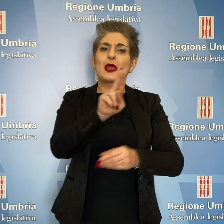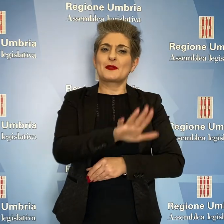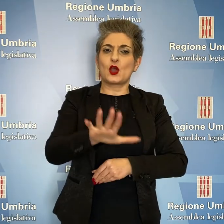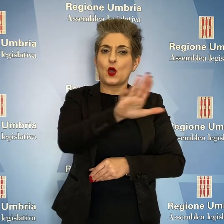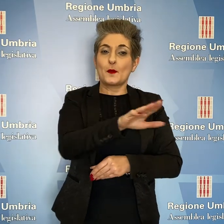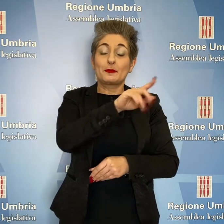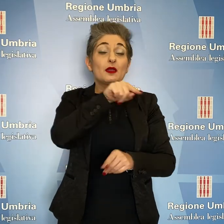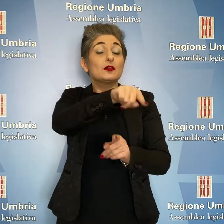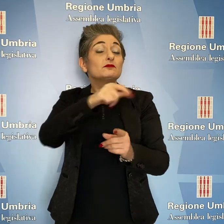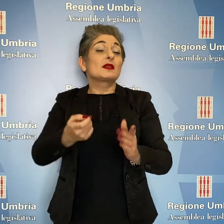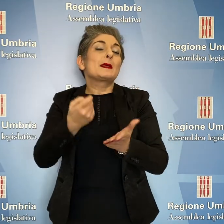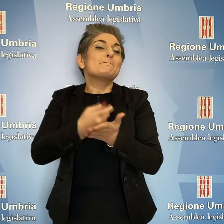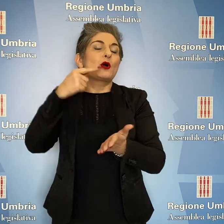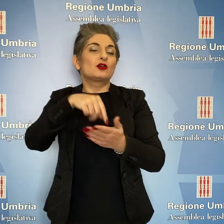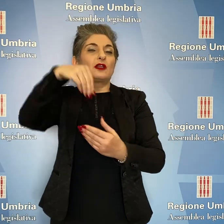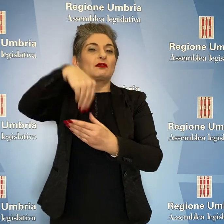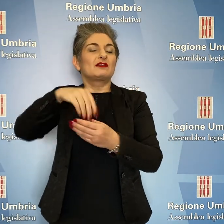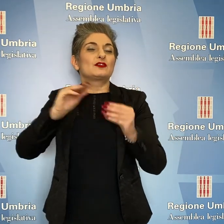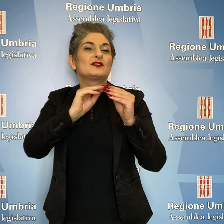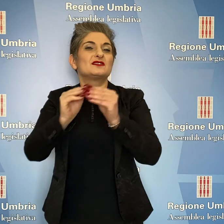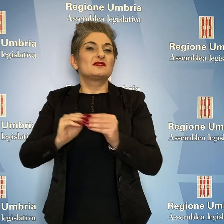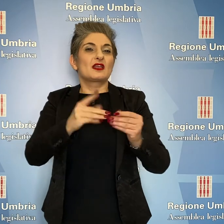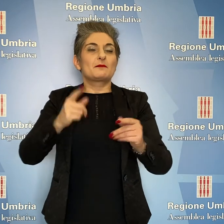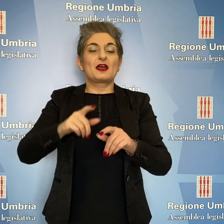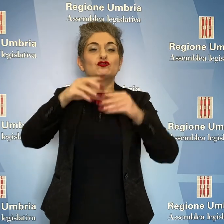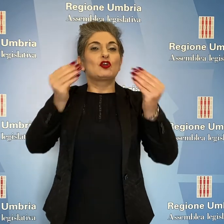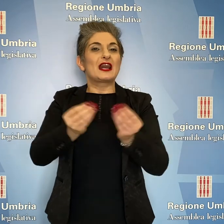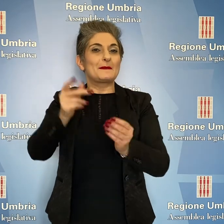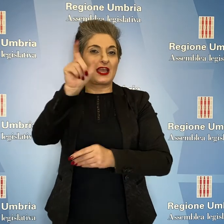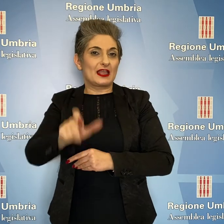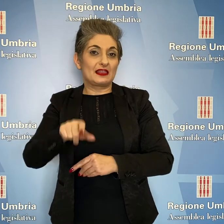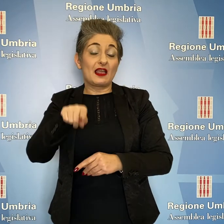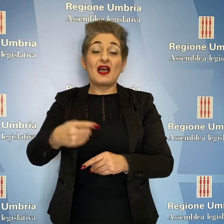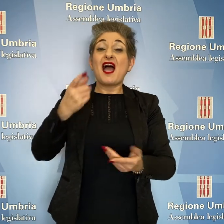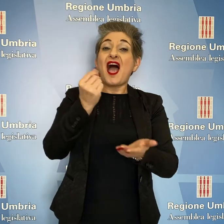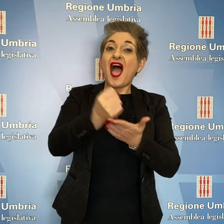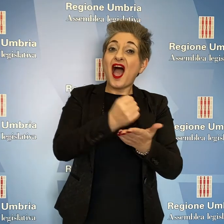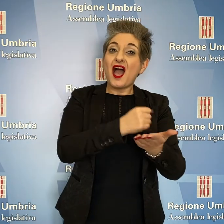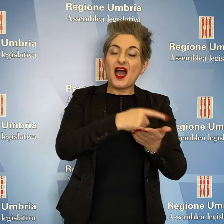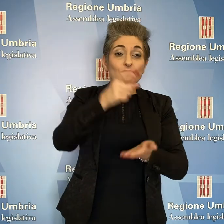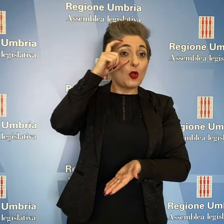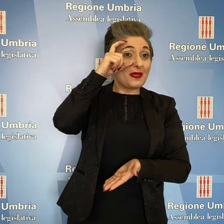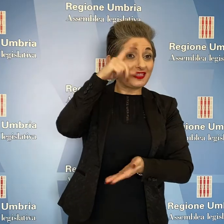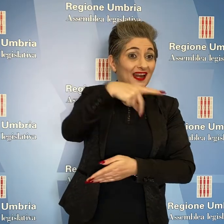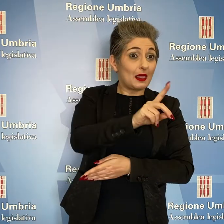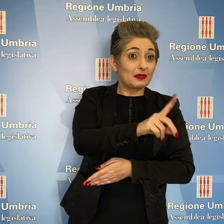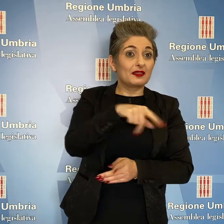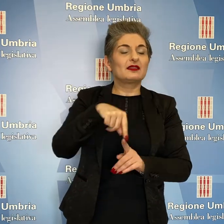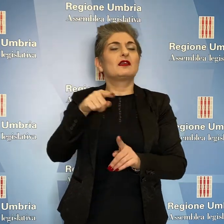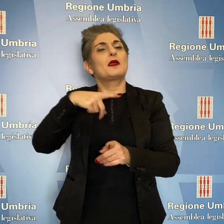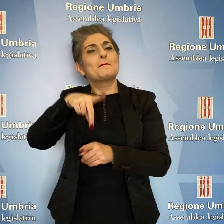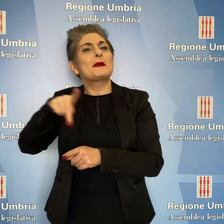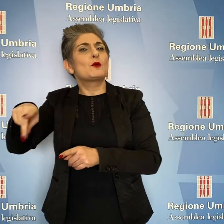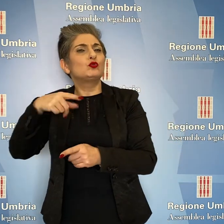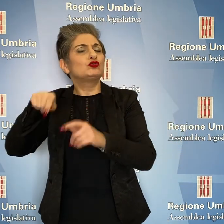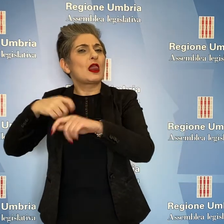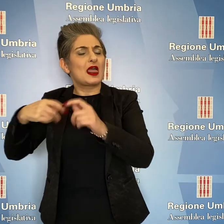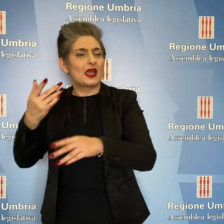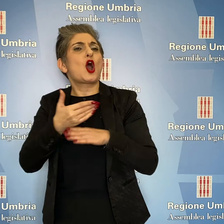centro del sistema ceramico italiano. L'atto, d'iniziativa di Michele Bettarelli PD e poi condiviso da Francesca Pepucci della Lega, era già